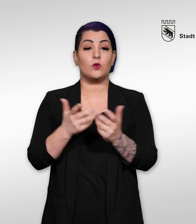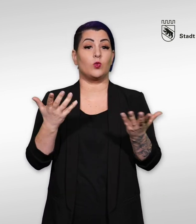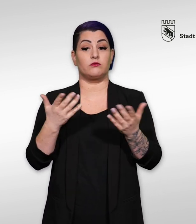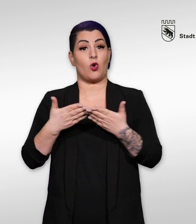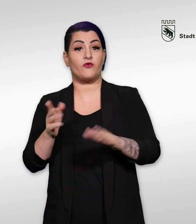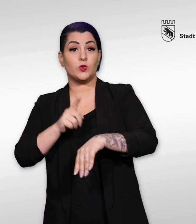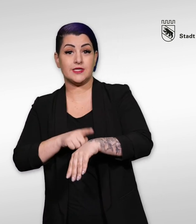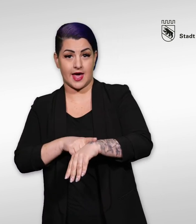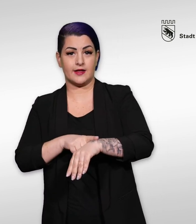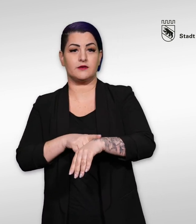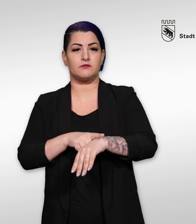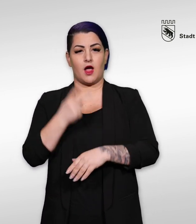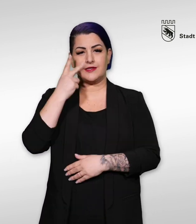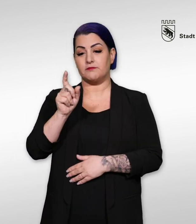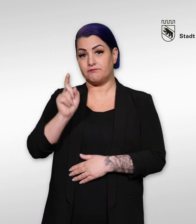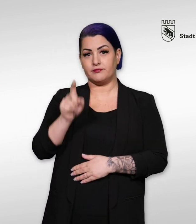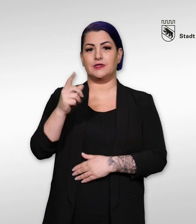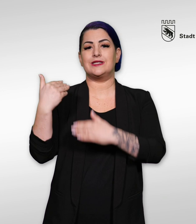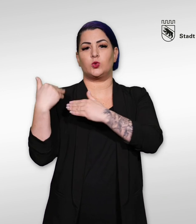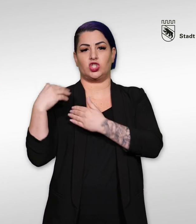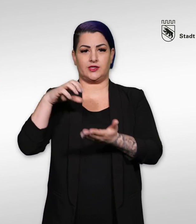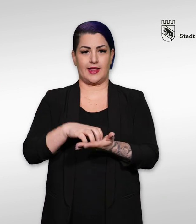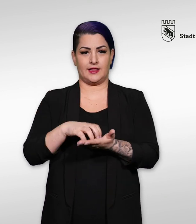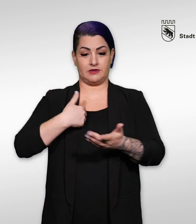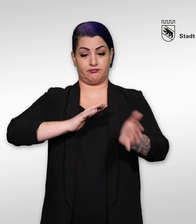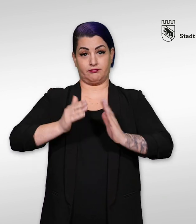Öffnungszeiten in der Box Zuständige Stelle neben oder unter diesem Video.